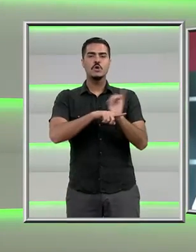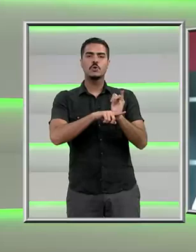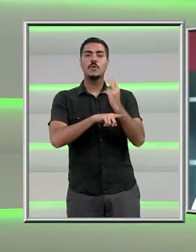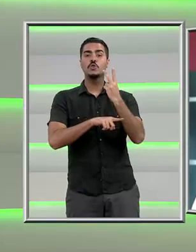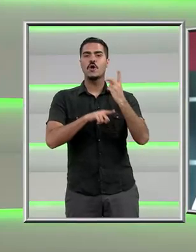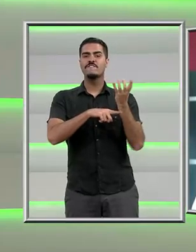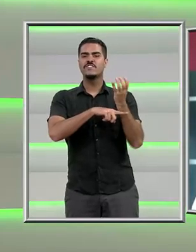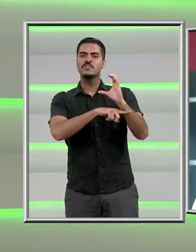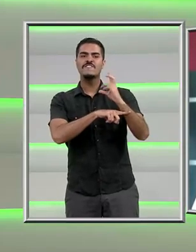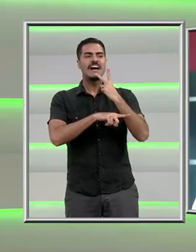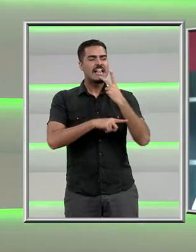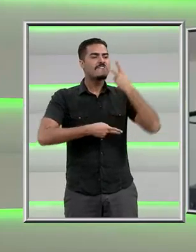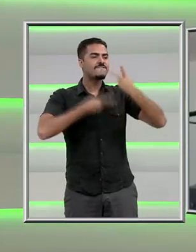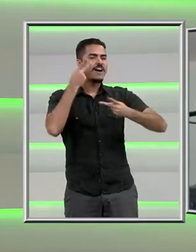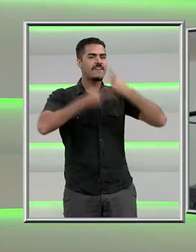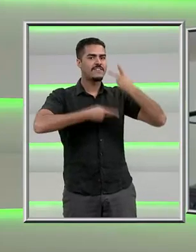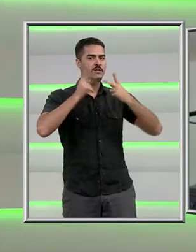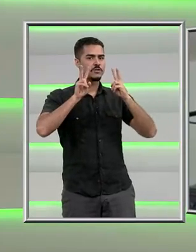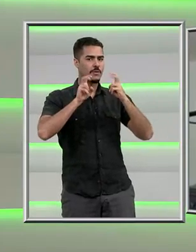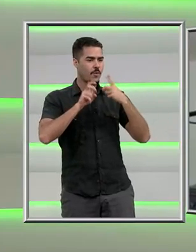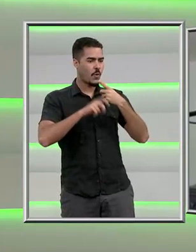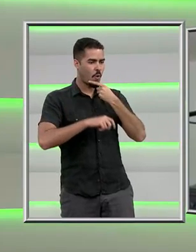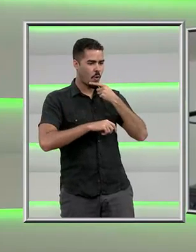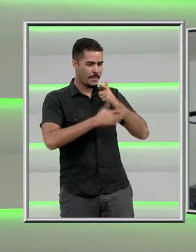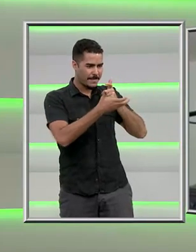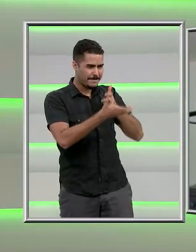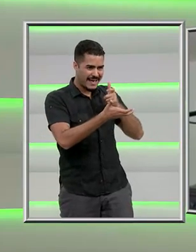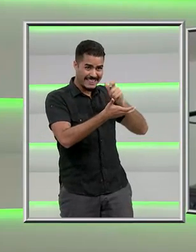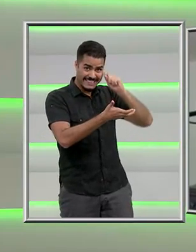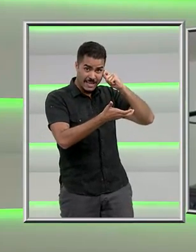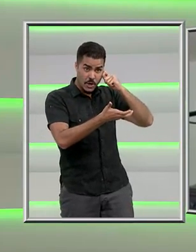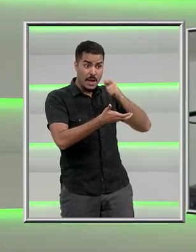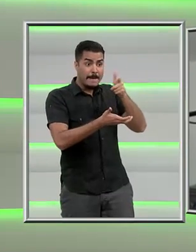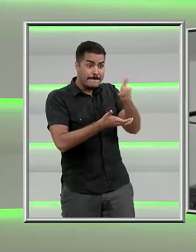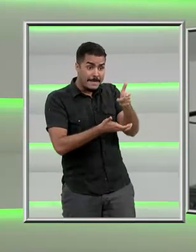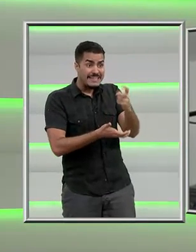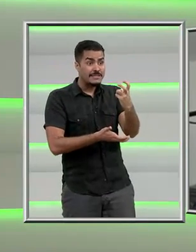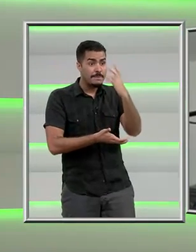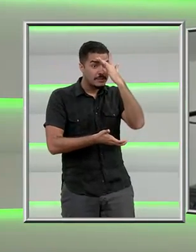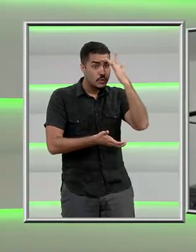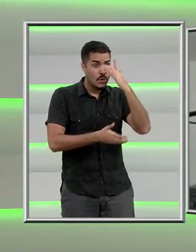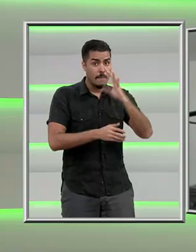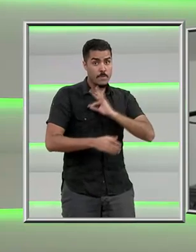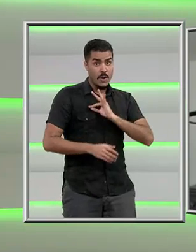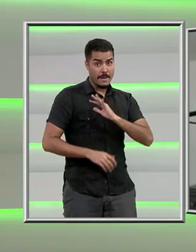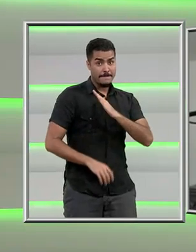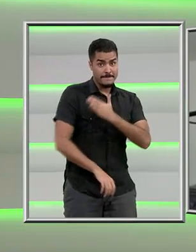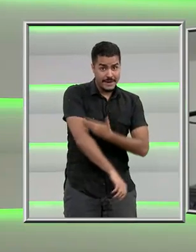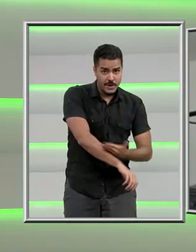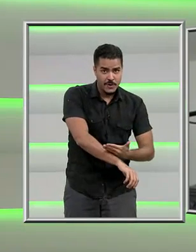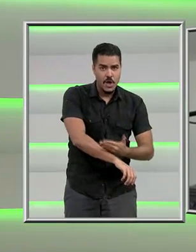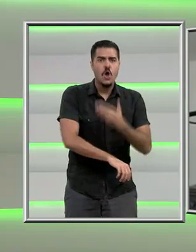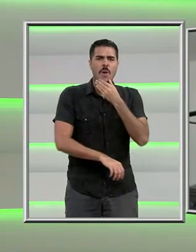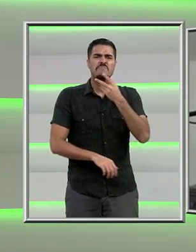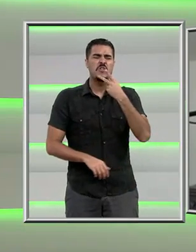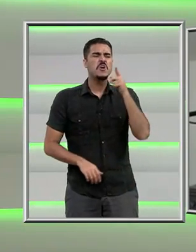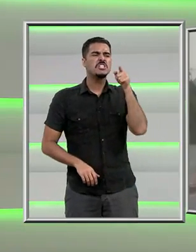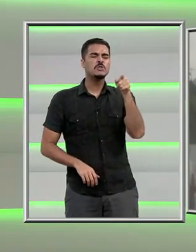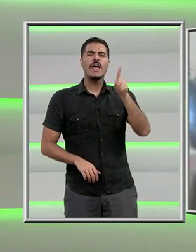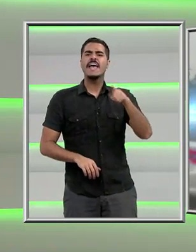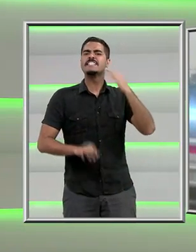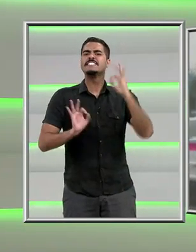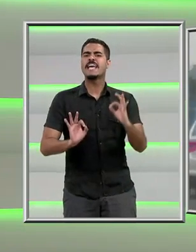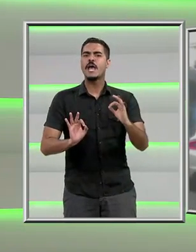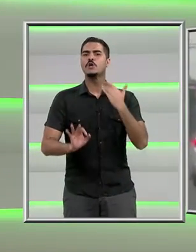ataque de Dallas, em que um atirador negro matou cinco policiais brancos no início do mês. Ele chama as mortes de ato de justiça.